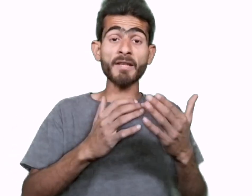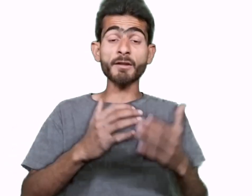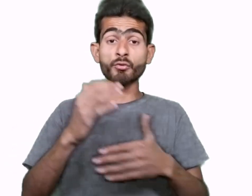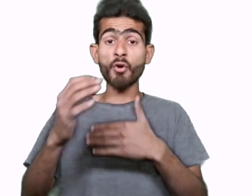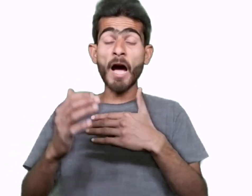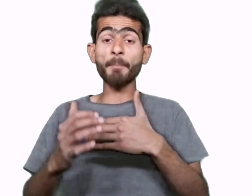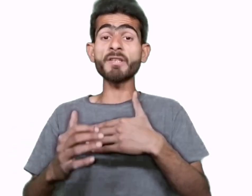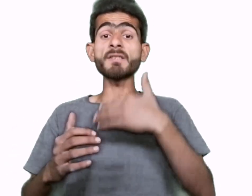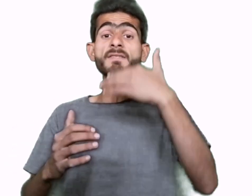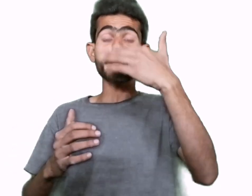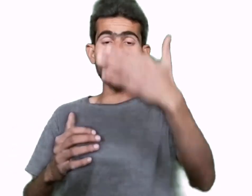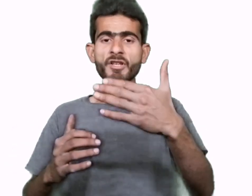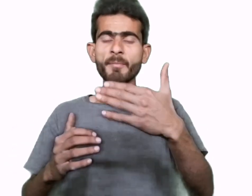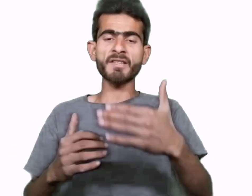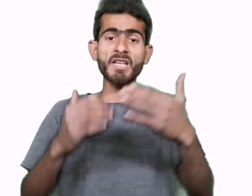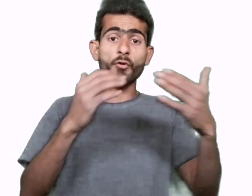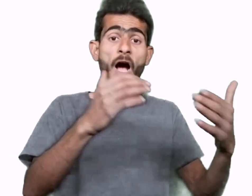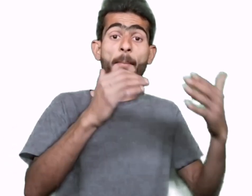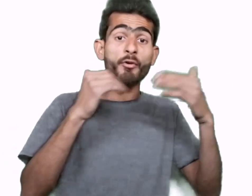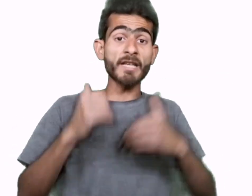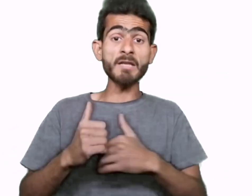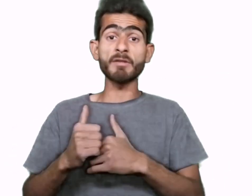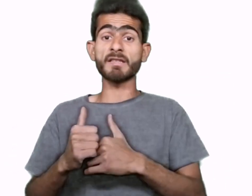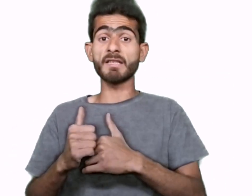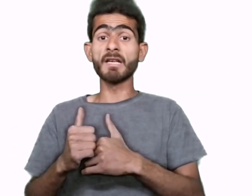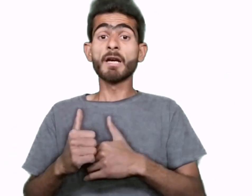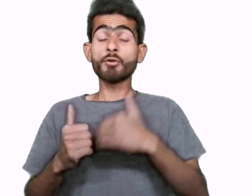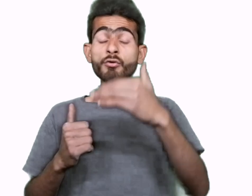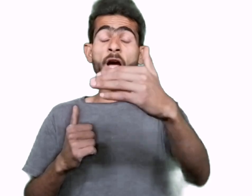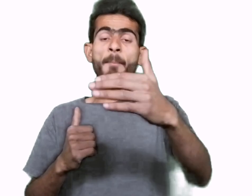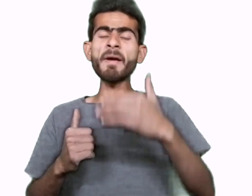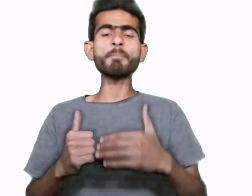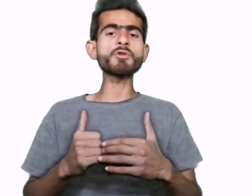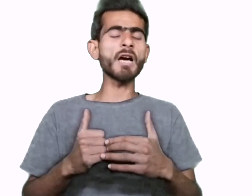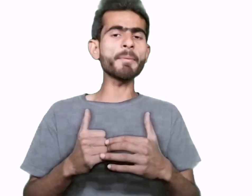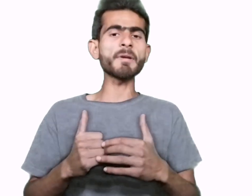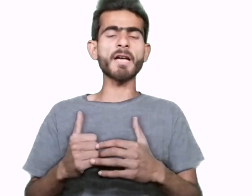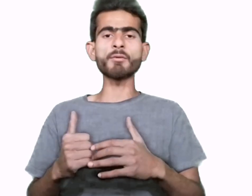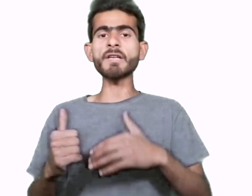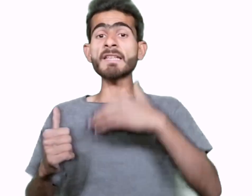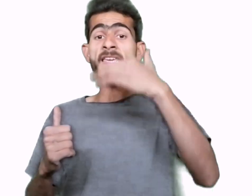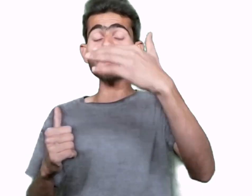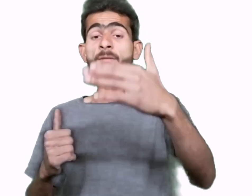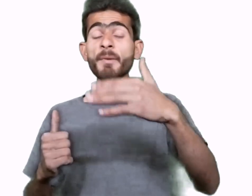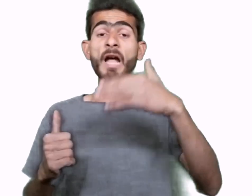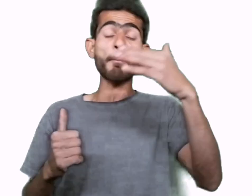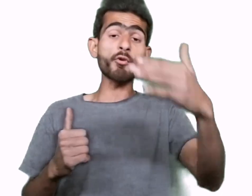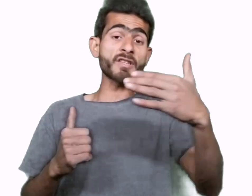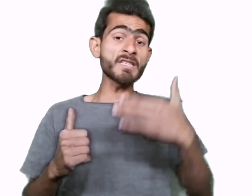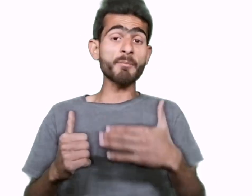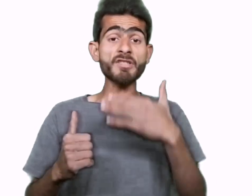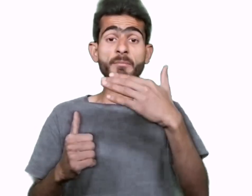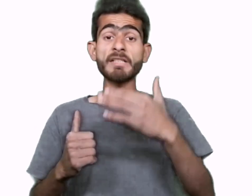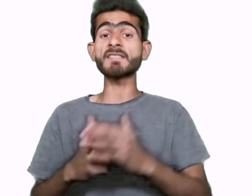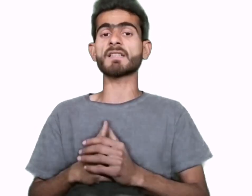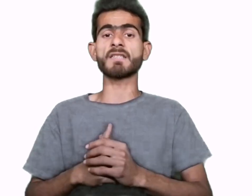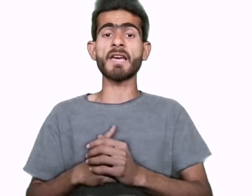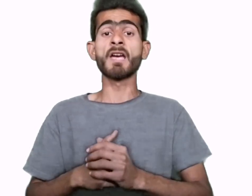پاتے تو جو آپ کی کمیشن بنتی ہے وہ آپ کو نہیں ملتی دوستو اب میں آپ کو یہاں پہ بتا دوں کہ ایک سم پر آپ کو کتنی کمیشن مل سکتی ہے